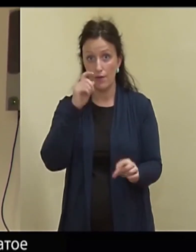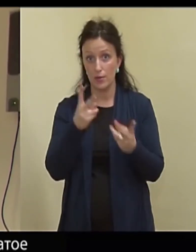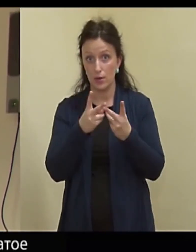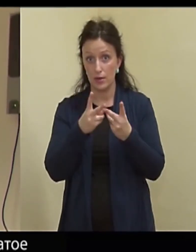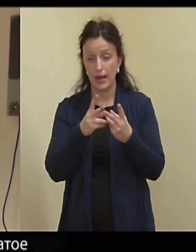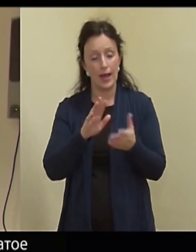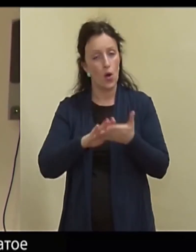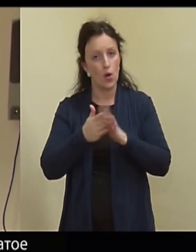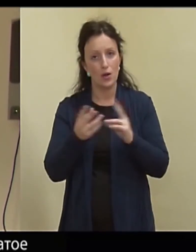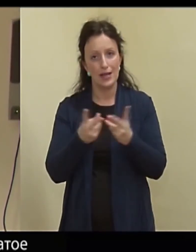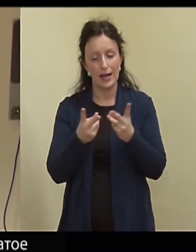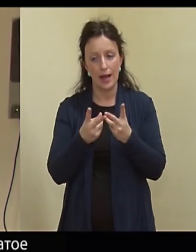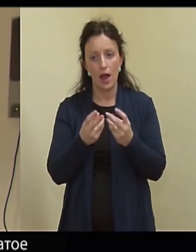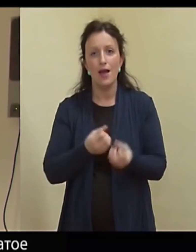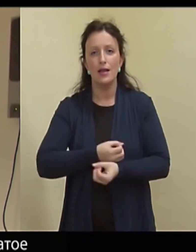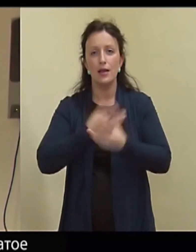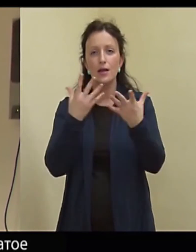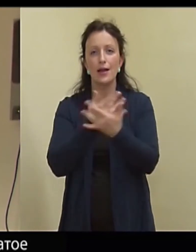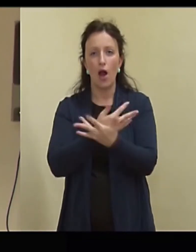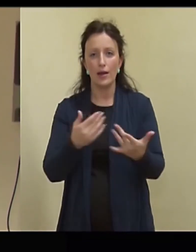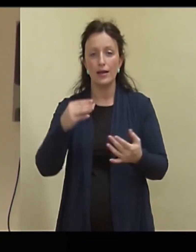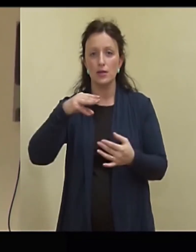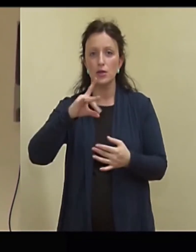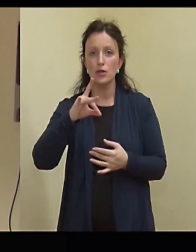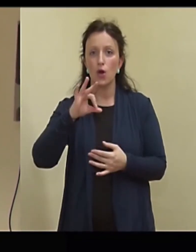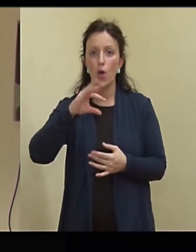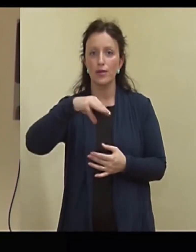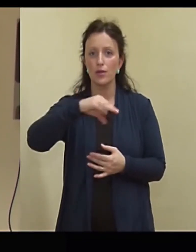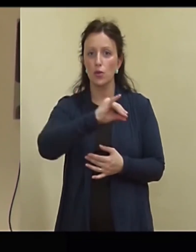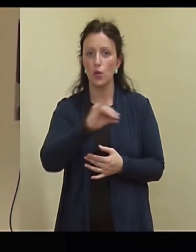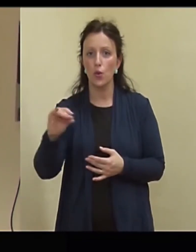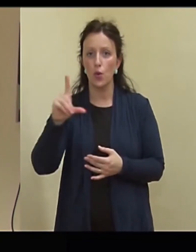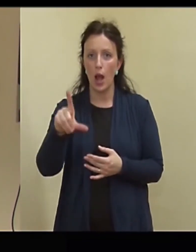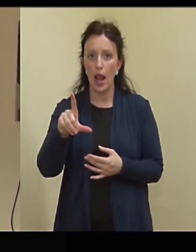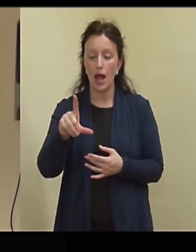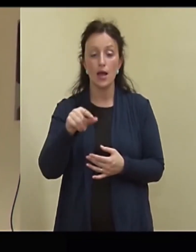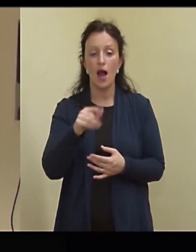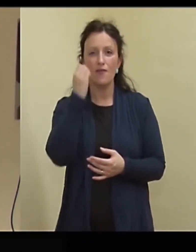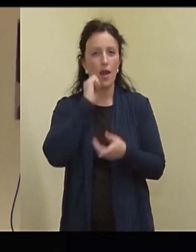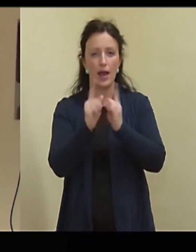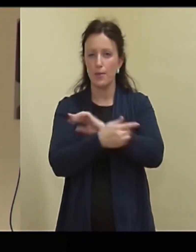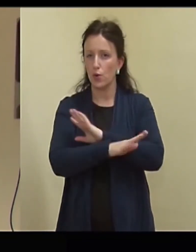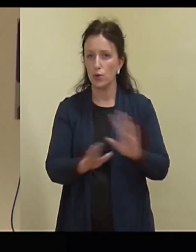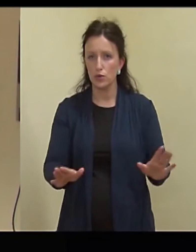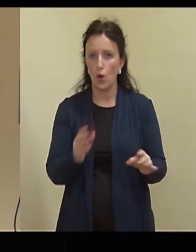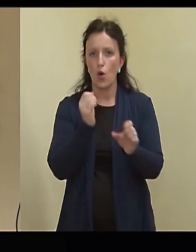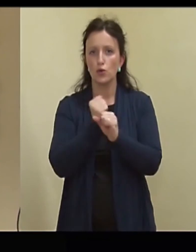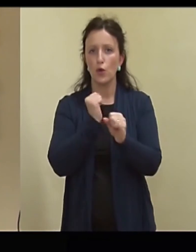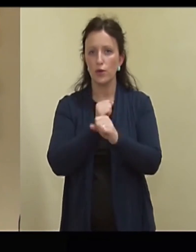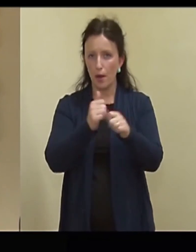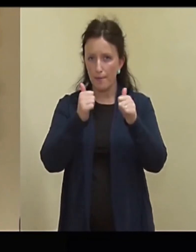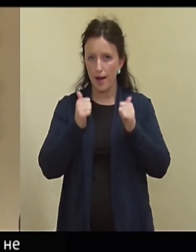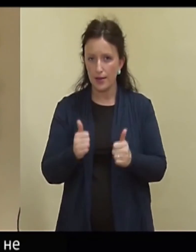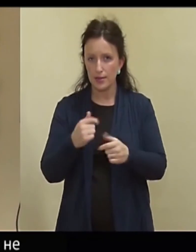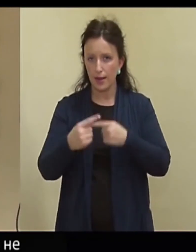lõhkeaine, üldjuhult rotüül on nendes vanades lõhkekehades. See ei aegu. Ta töötab väga hästi edasi.